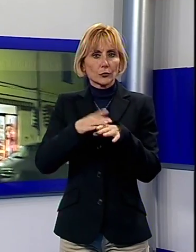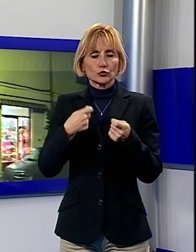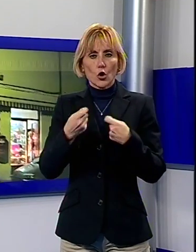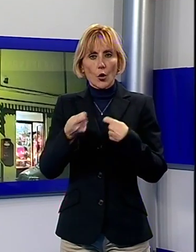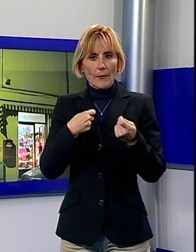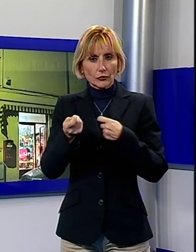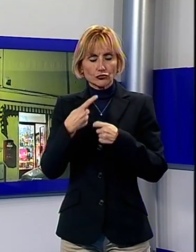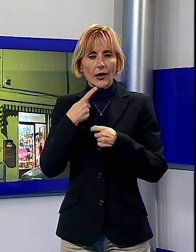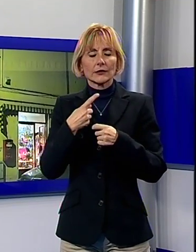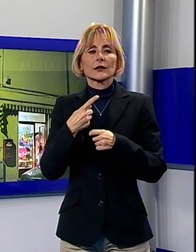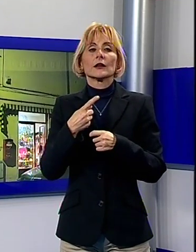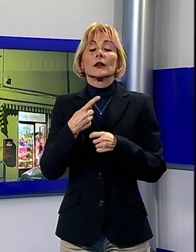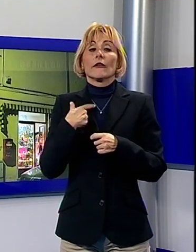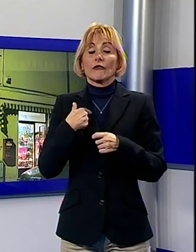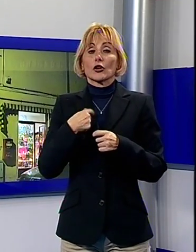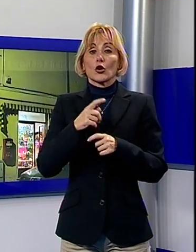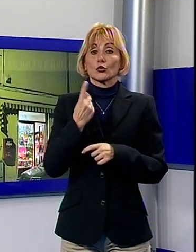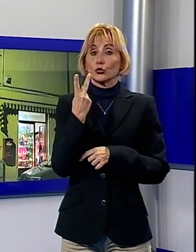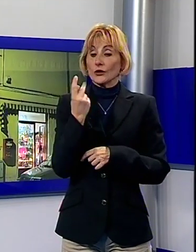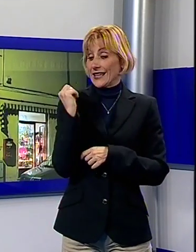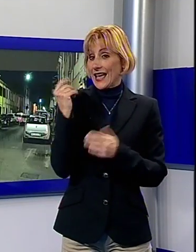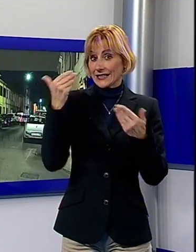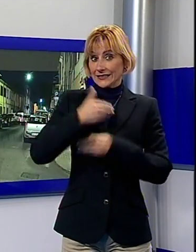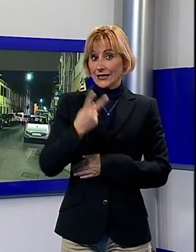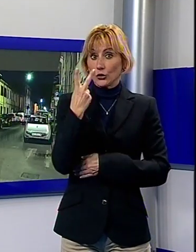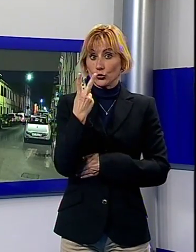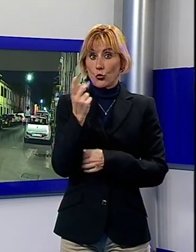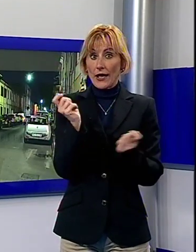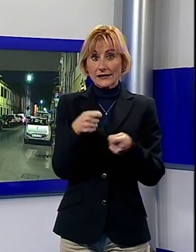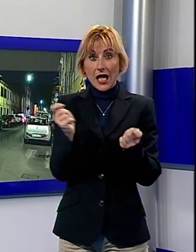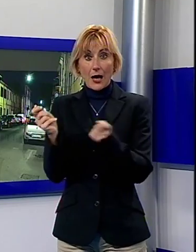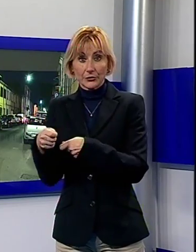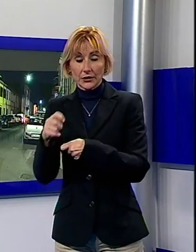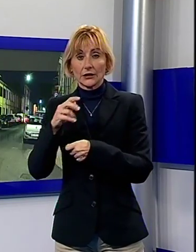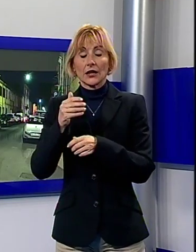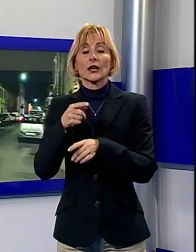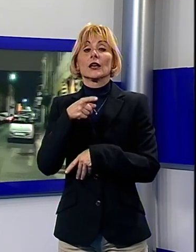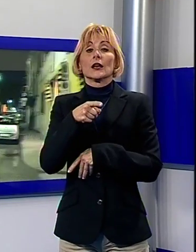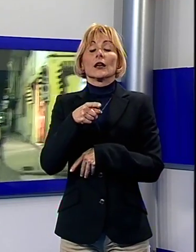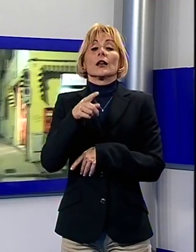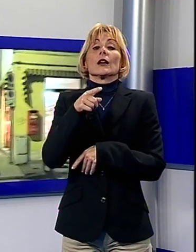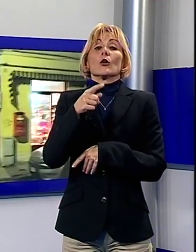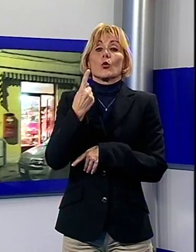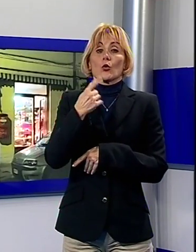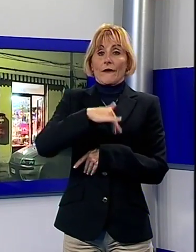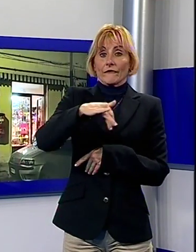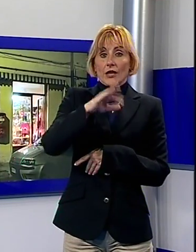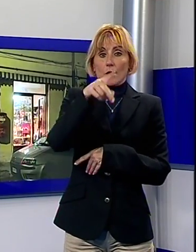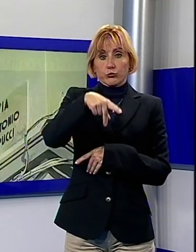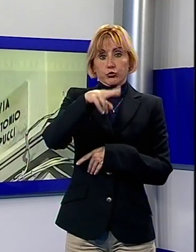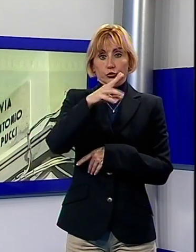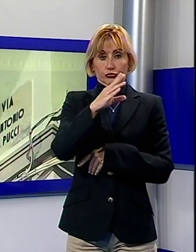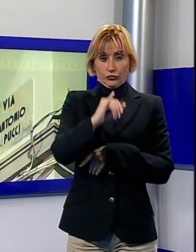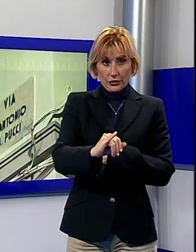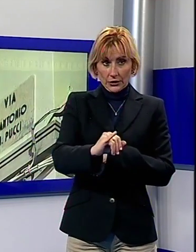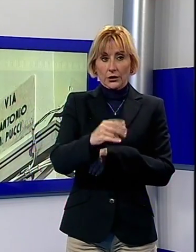avvenute a distanza l'una dall'altro in poco tempo nel tardo pomeriggio di venerdì, una in via Pucci presa di